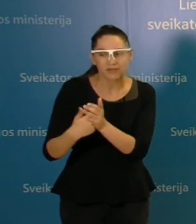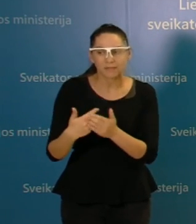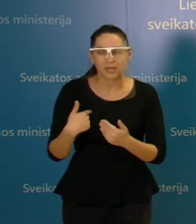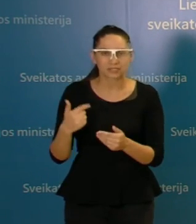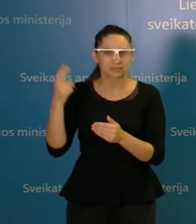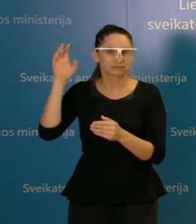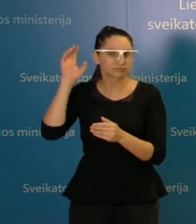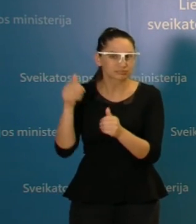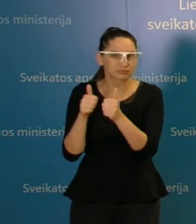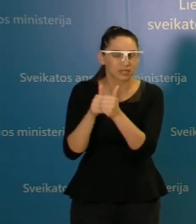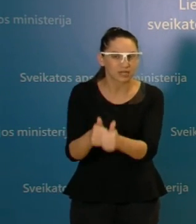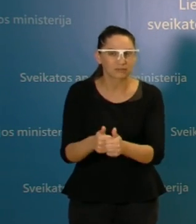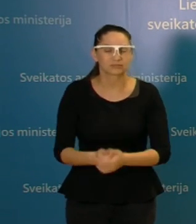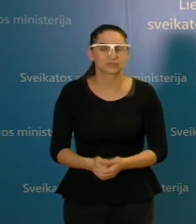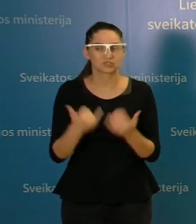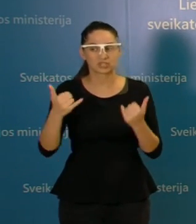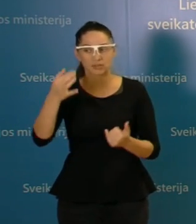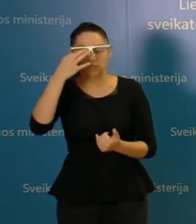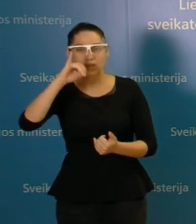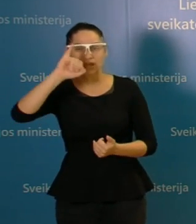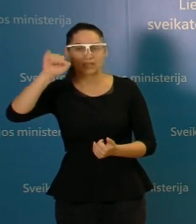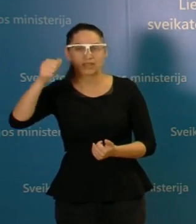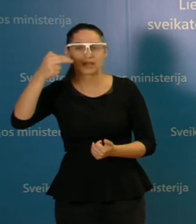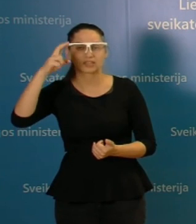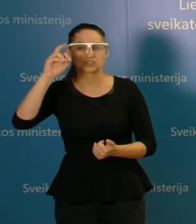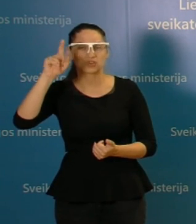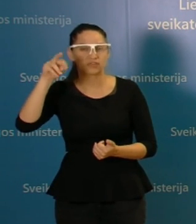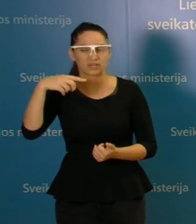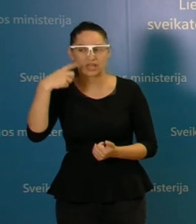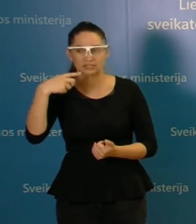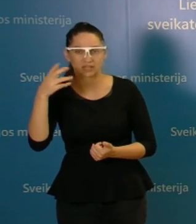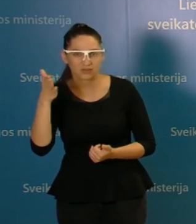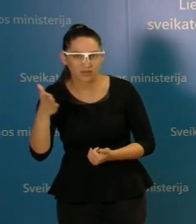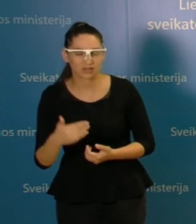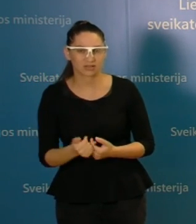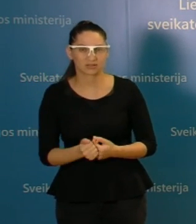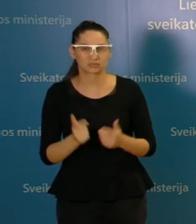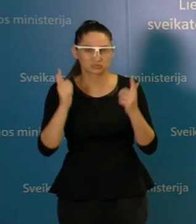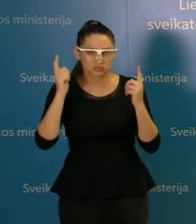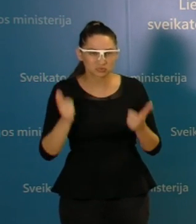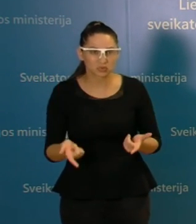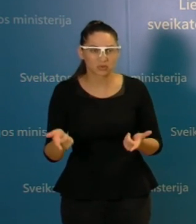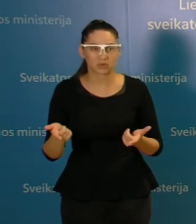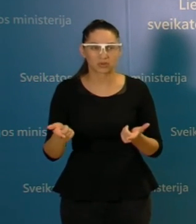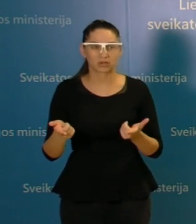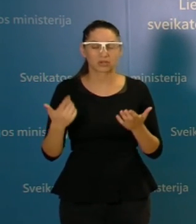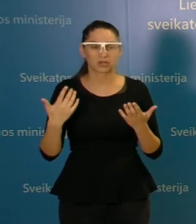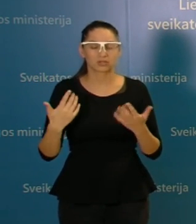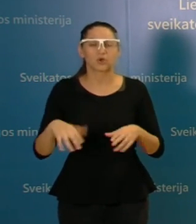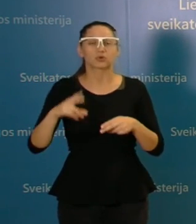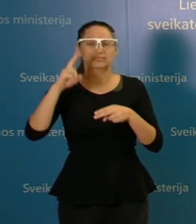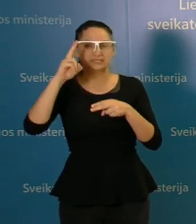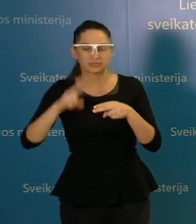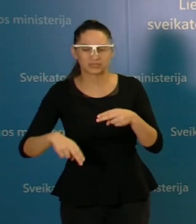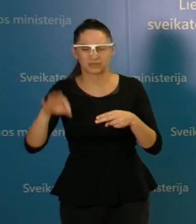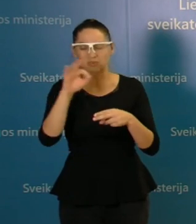apie ką čia šiandien šniekėjom, ką profesoriai Jančiorene minėjo ir kalbėjo, taigi tie visi sprendimai, kurie yra įgyvendinami dėl